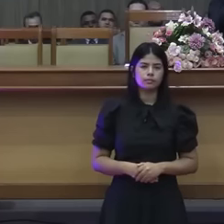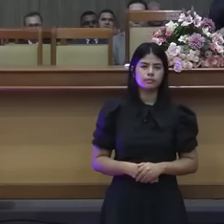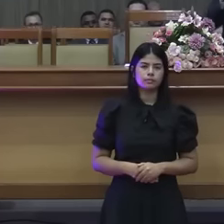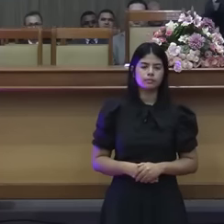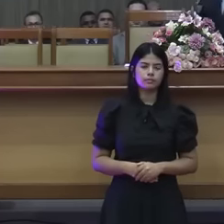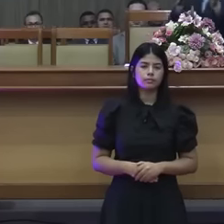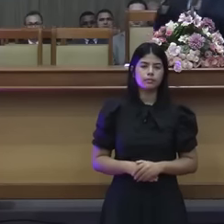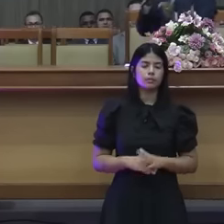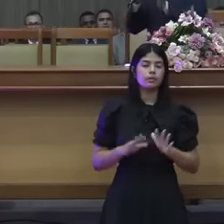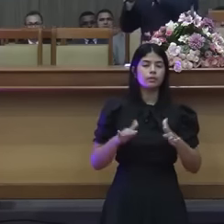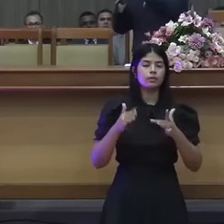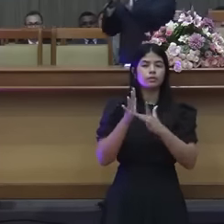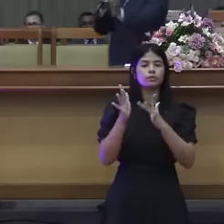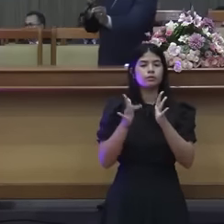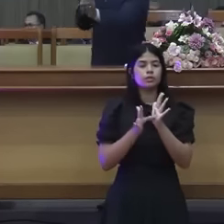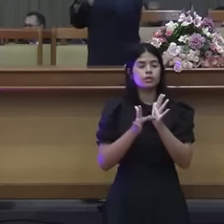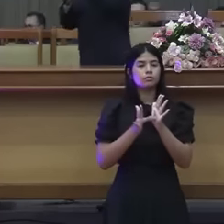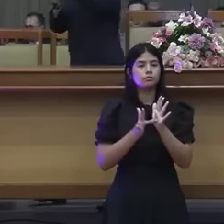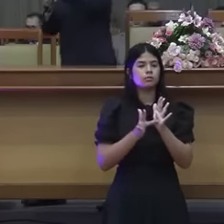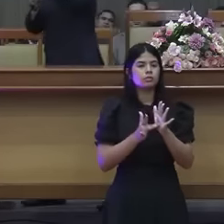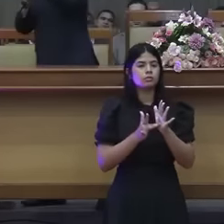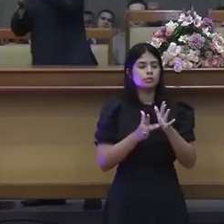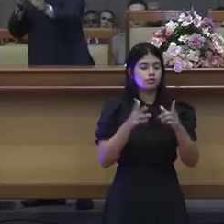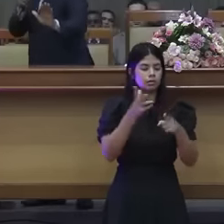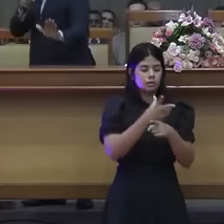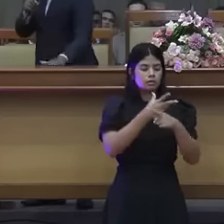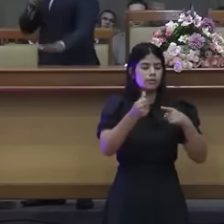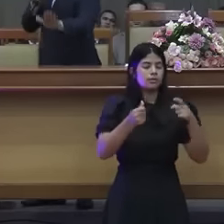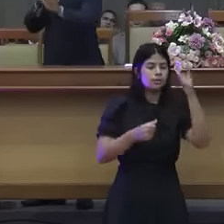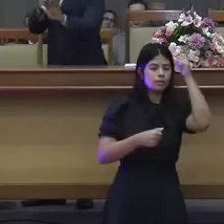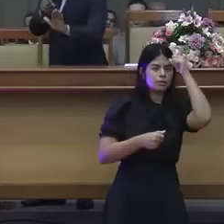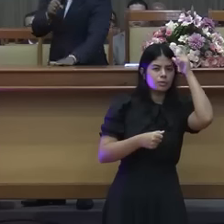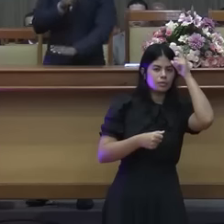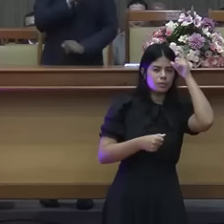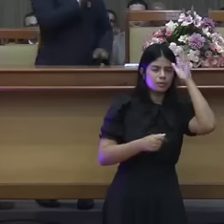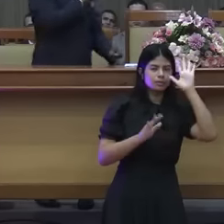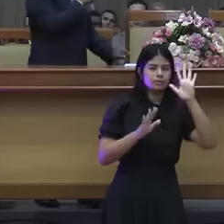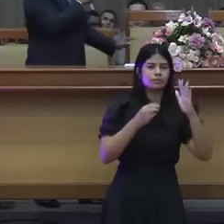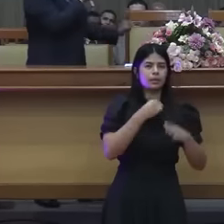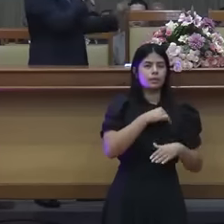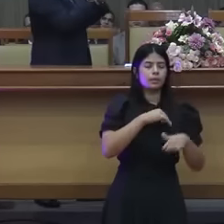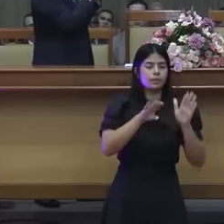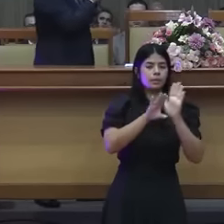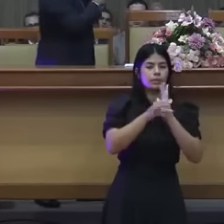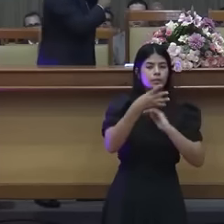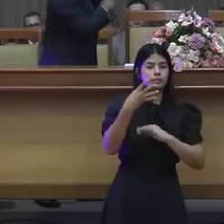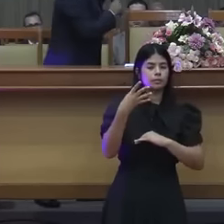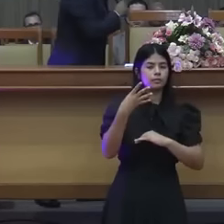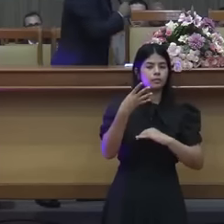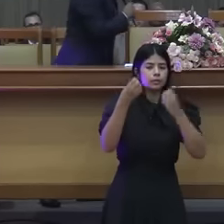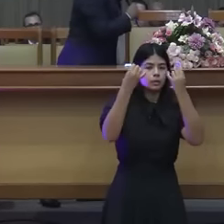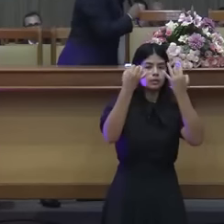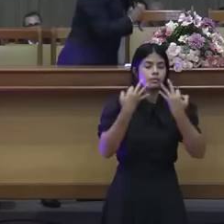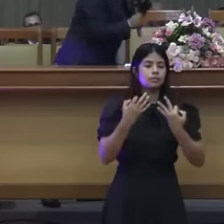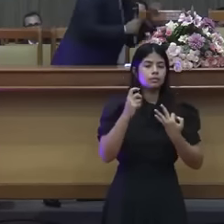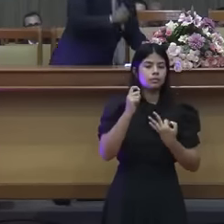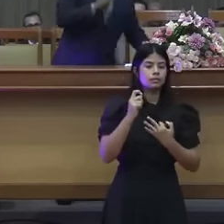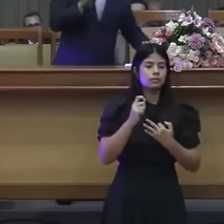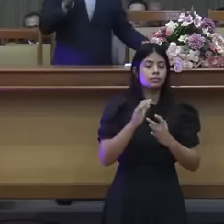Quando Jesus vai vencer Satanás, logo no início do ministério, Mateus 4, ele diz, está escrito.